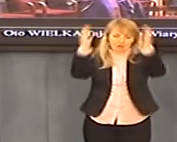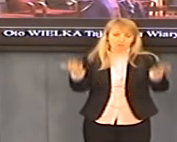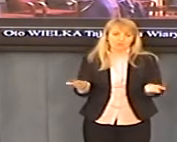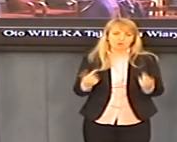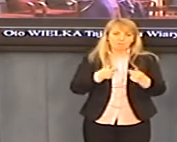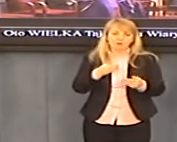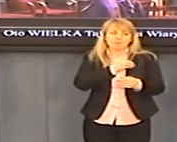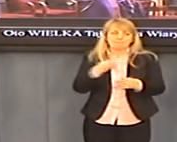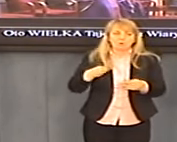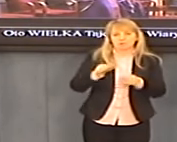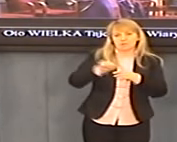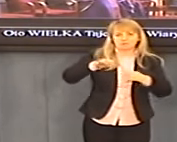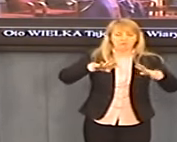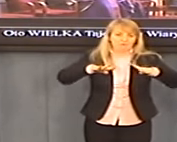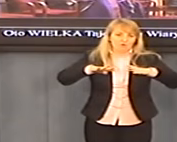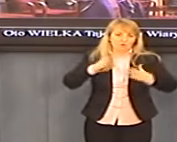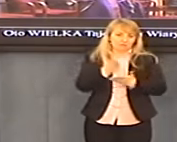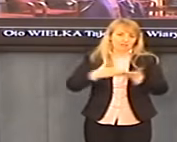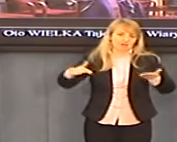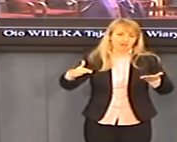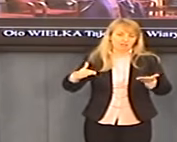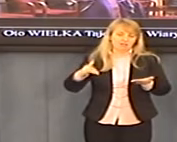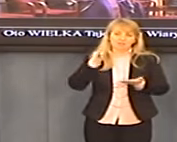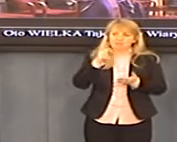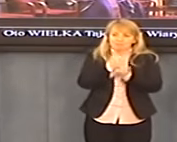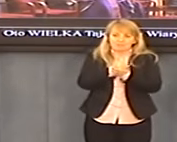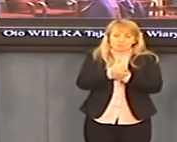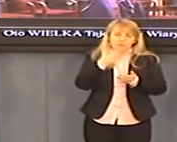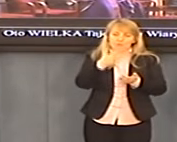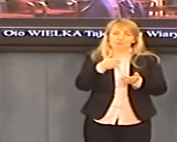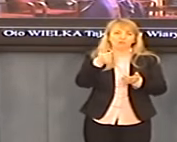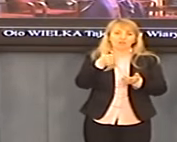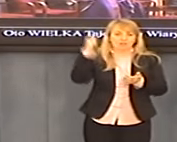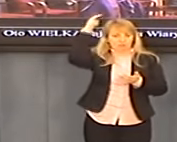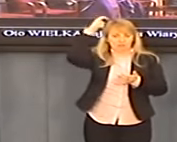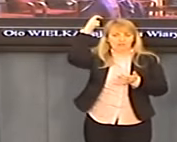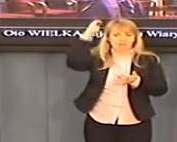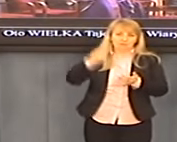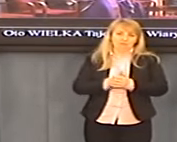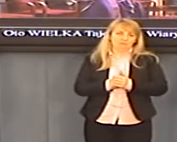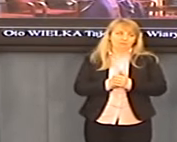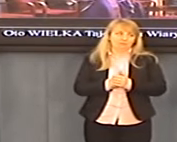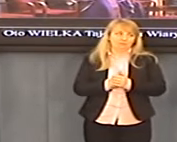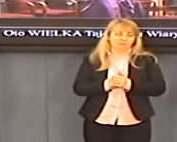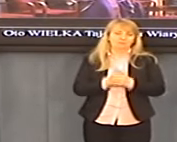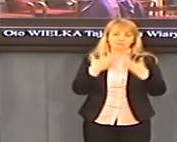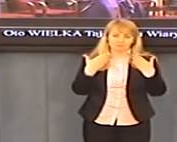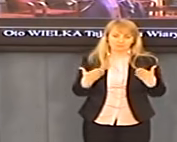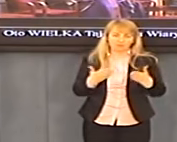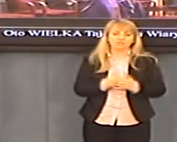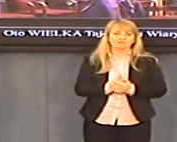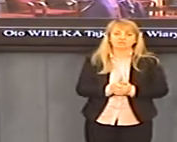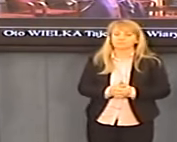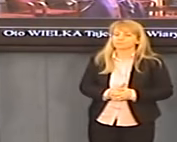neutralnego, światopoglądowo, przynajmniej oficjalnie, z jedną religią, z jednym wyznaniem? Dziękuję bardzo.